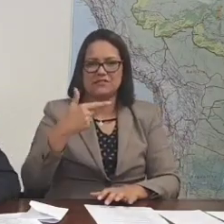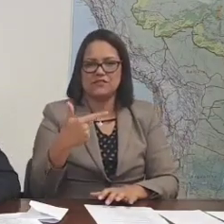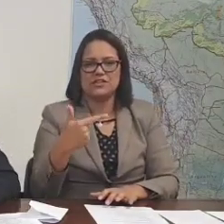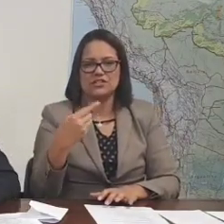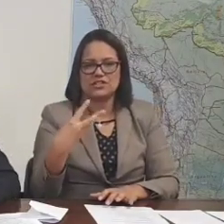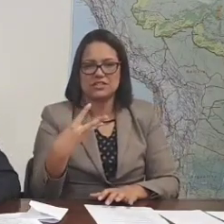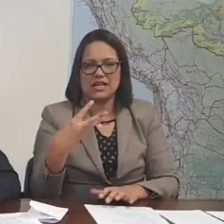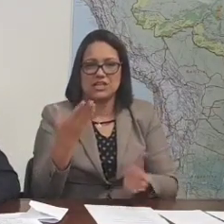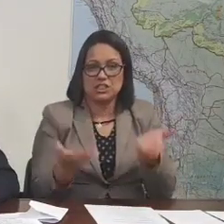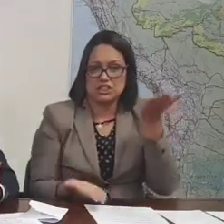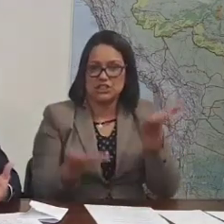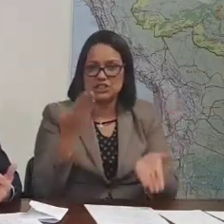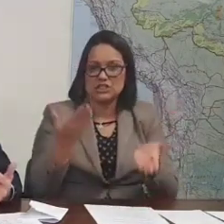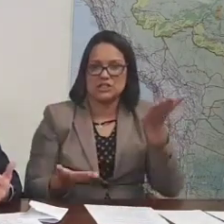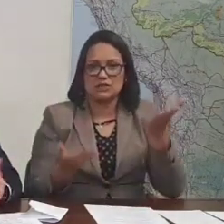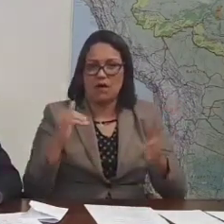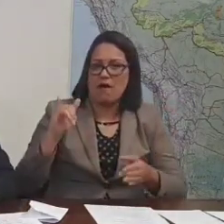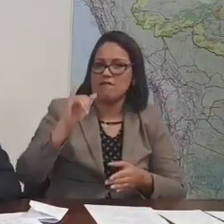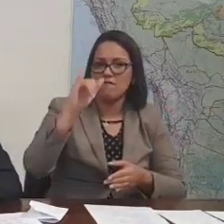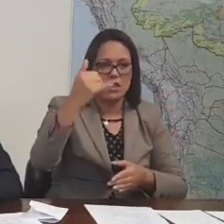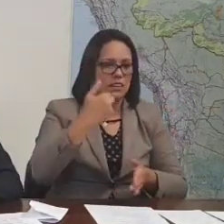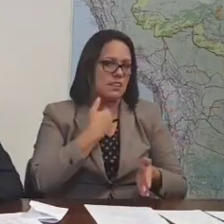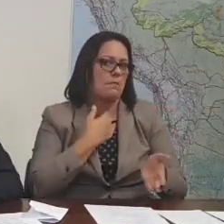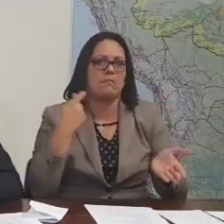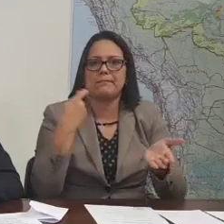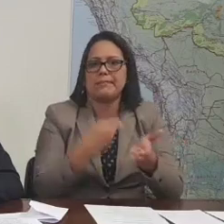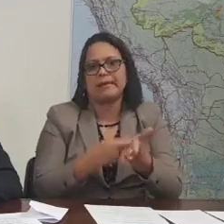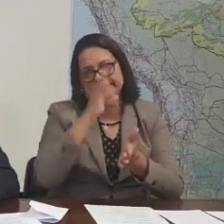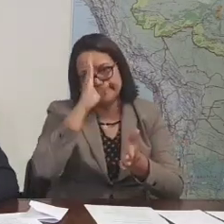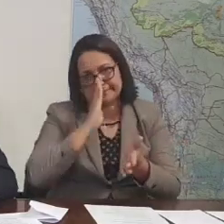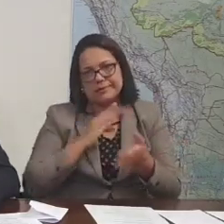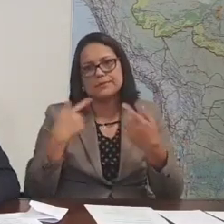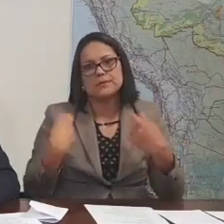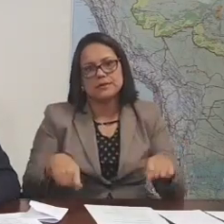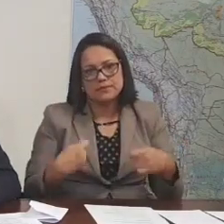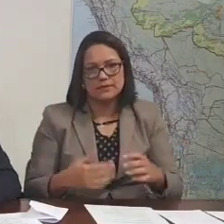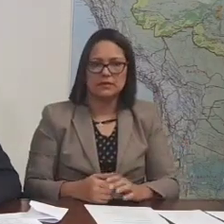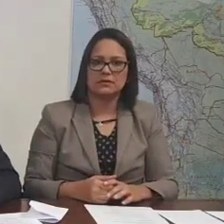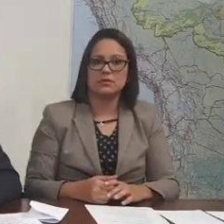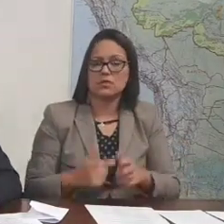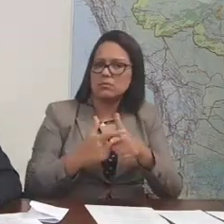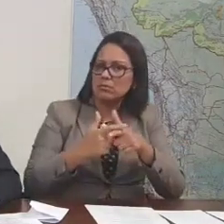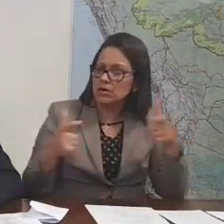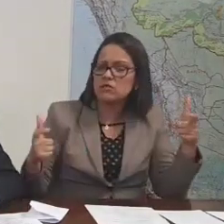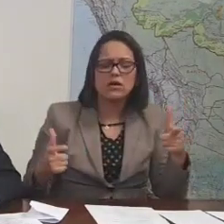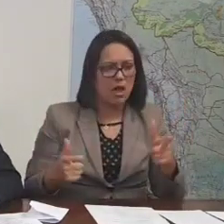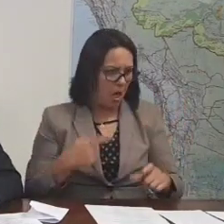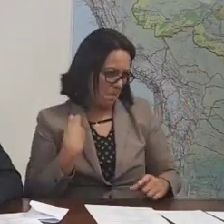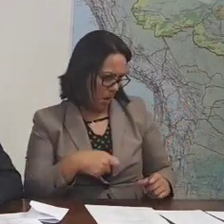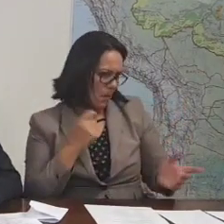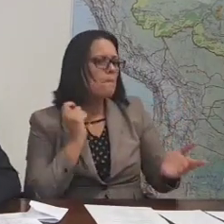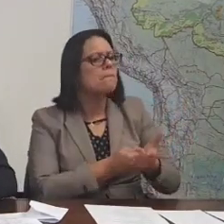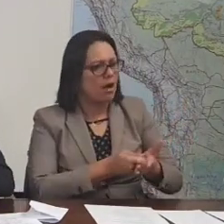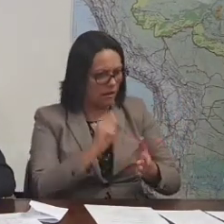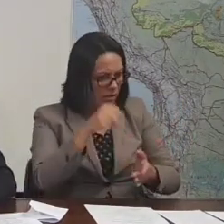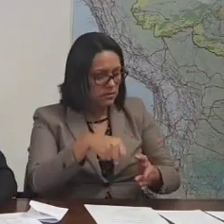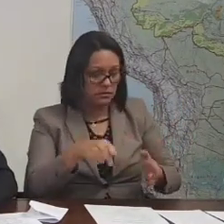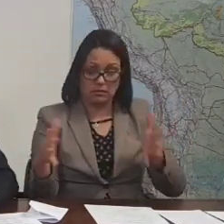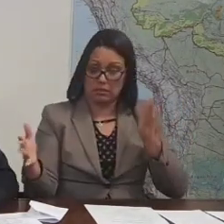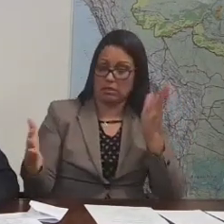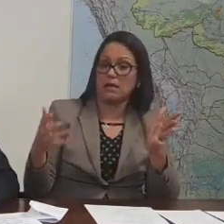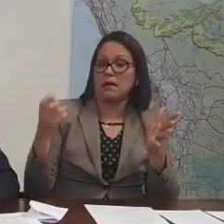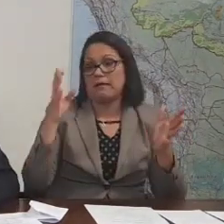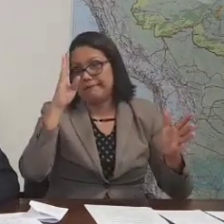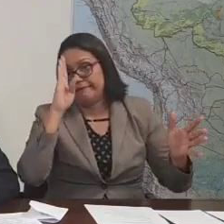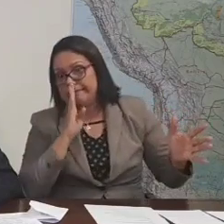23 quilos. E por outro lado, muito defende que essa bagagem seja cobrada. Então está em passe.